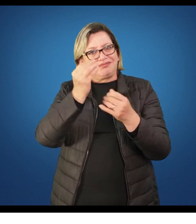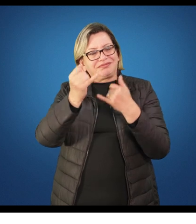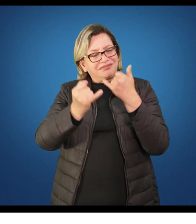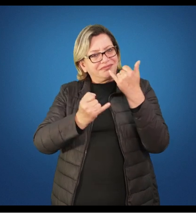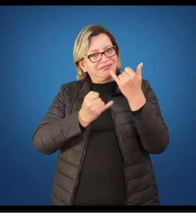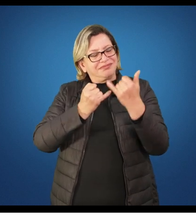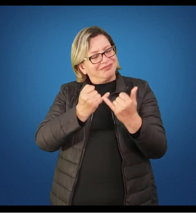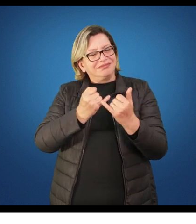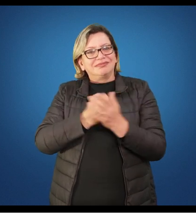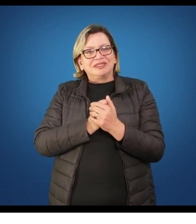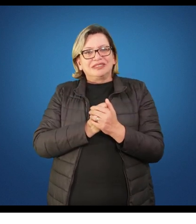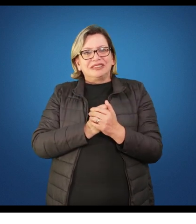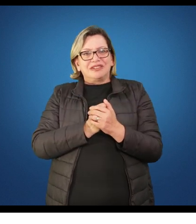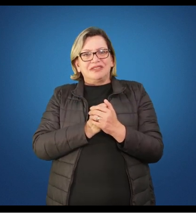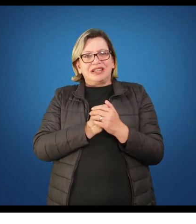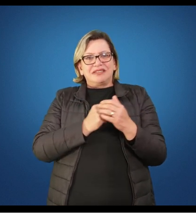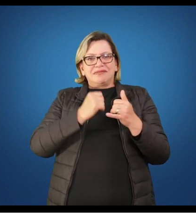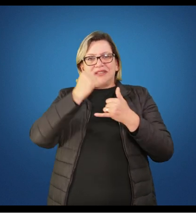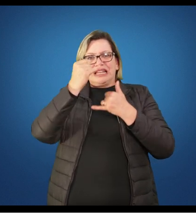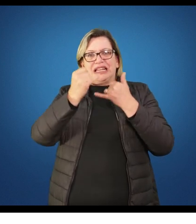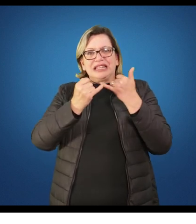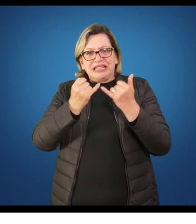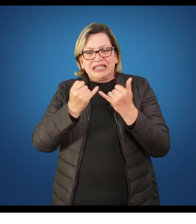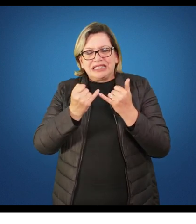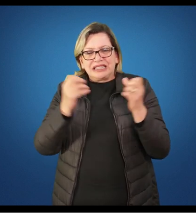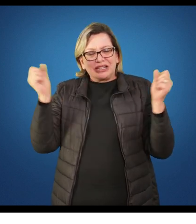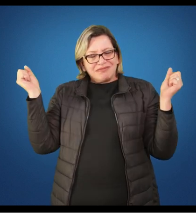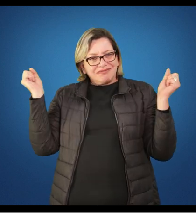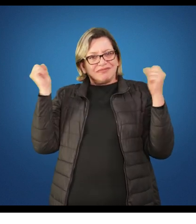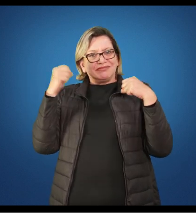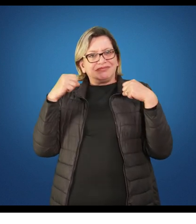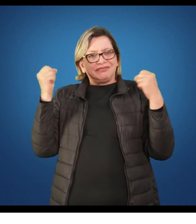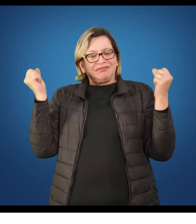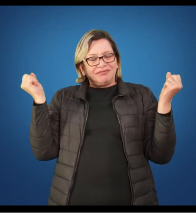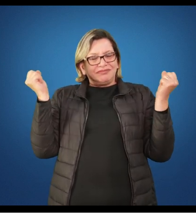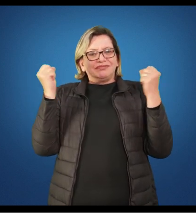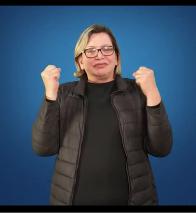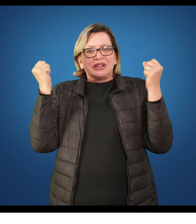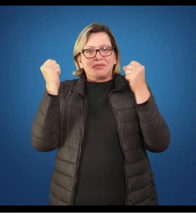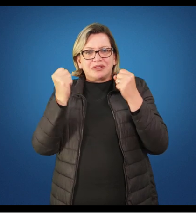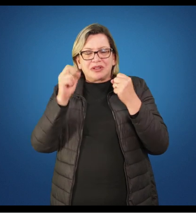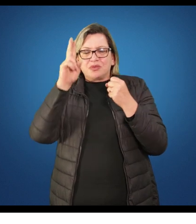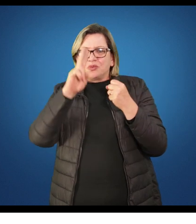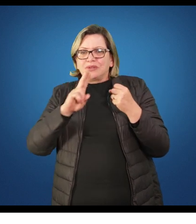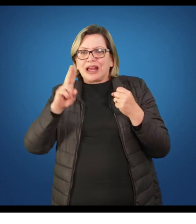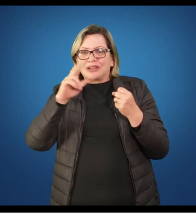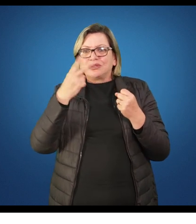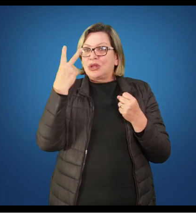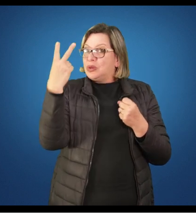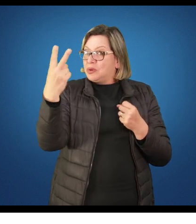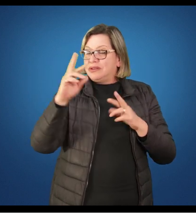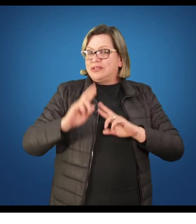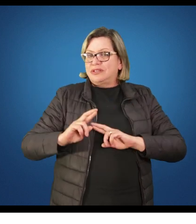brincadeiras. Esses jogos e brincadeiras na educação física, ele pode ser tratado de duas formas. Uma forma é como